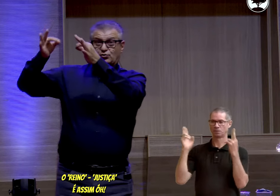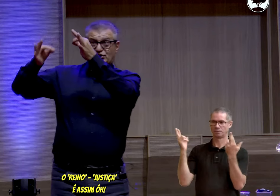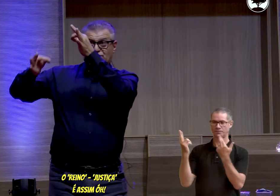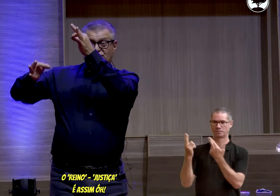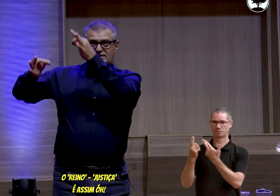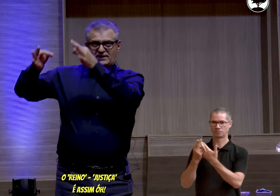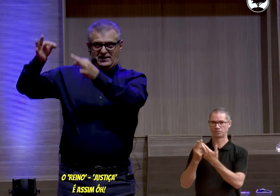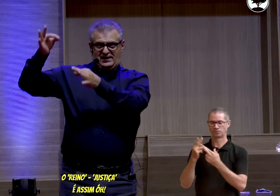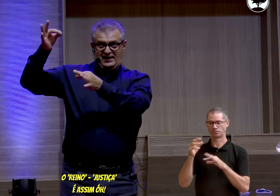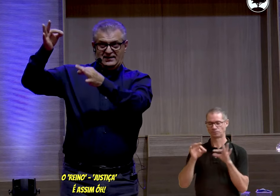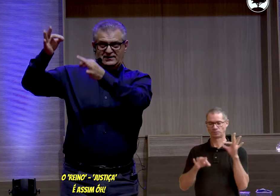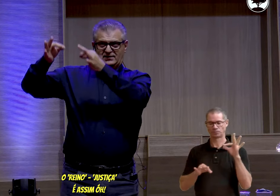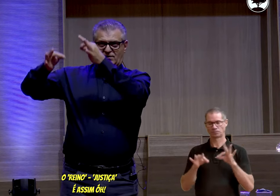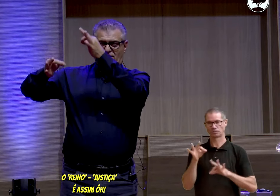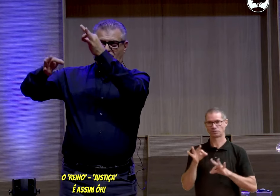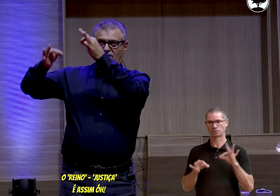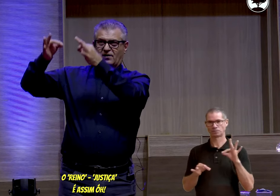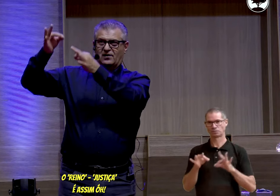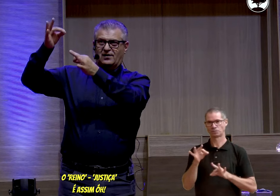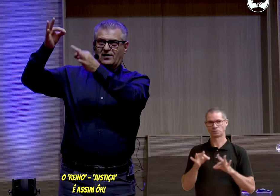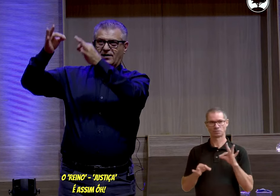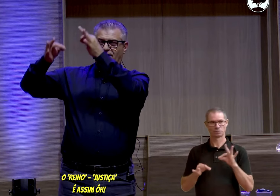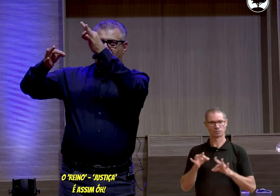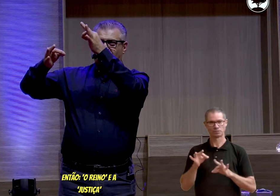justiça, é assim, ó,